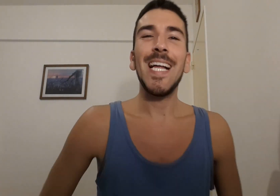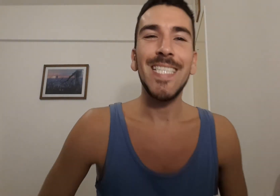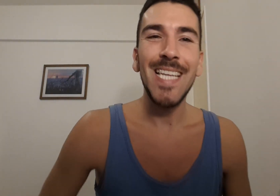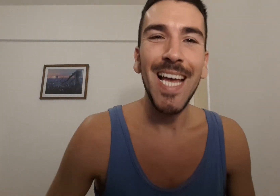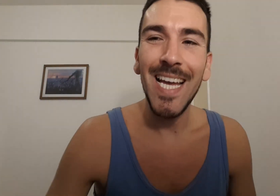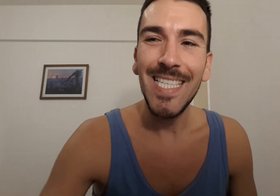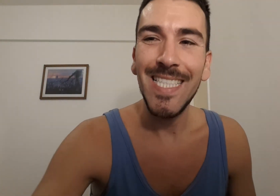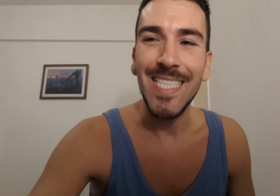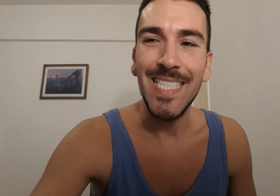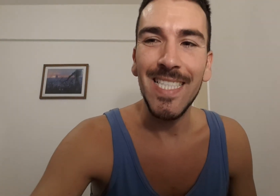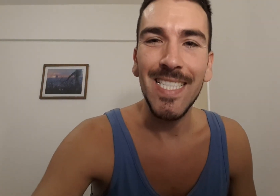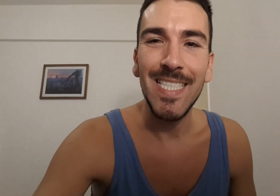¡Gracias! ¡Gracias! ¡Gracias! ¡Gracias! ¡Gracias! ¡Gracias! ¡Gracias!